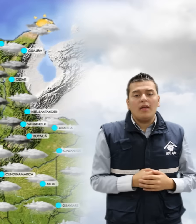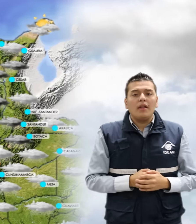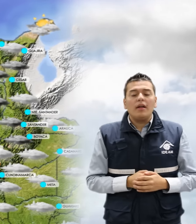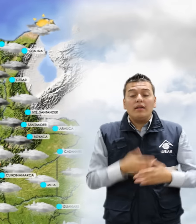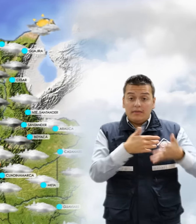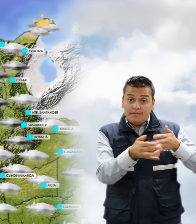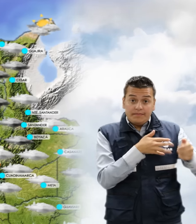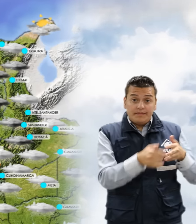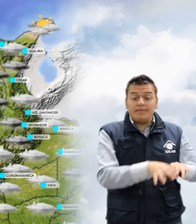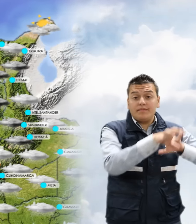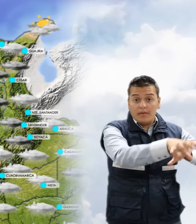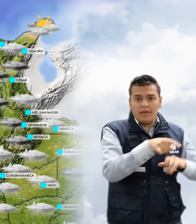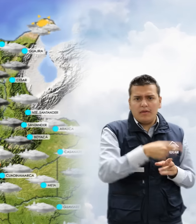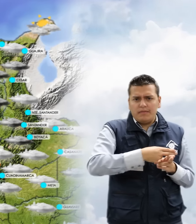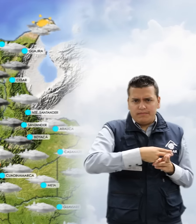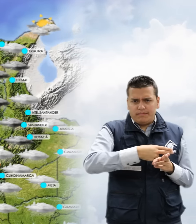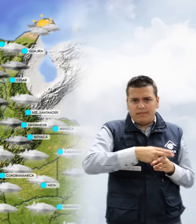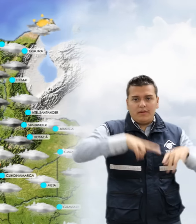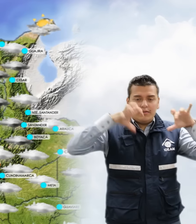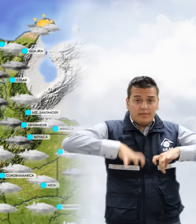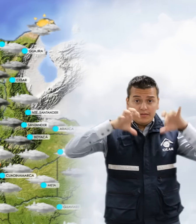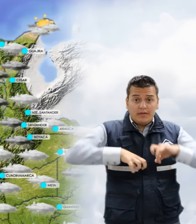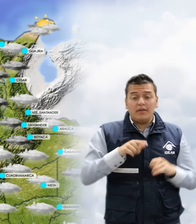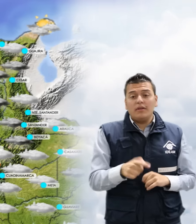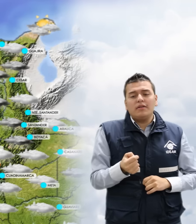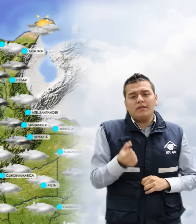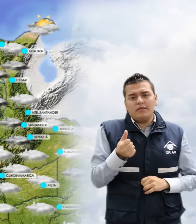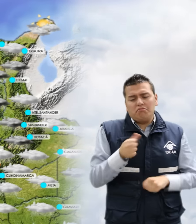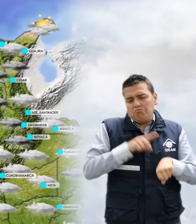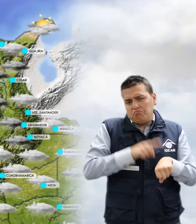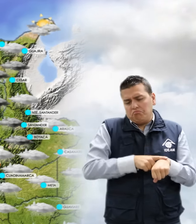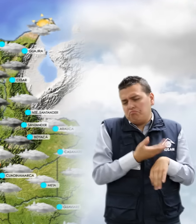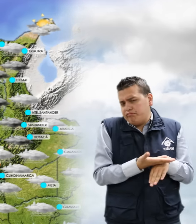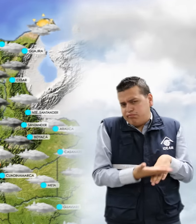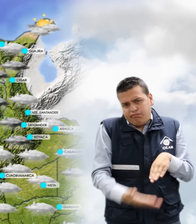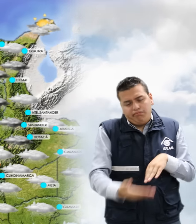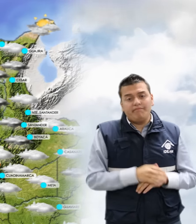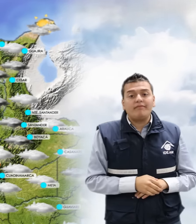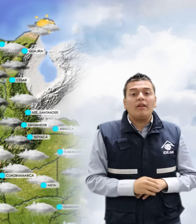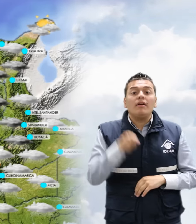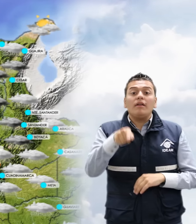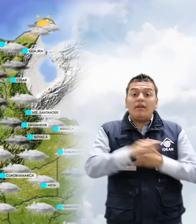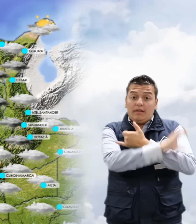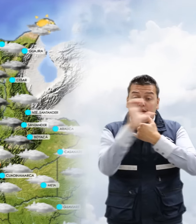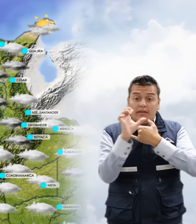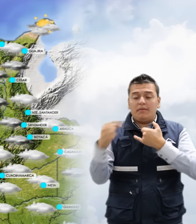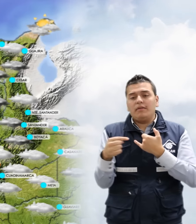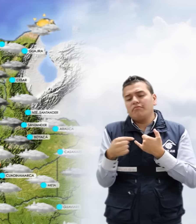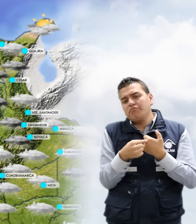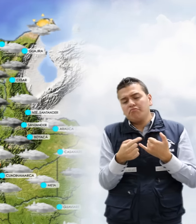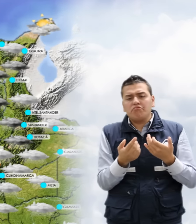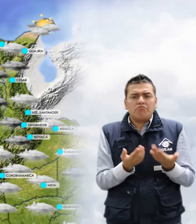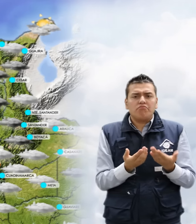En San Andrés y Providencia se esperan lluvias esporádicas a diferentes horas. A lo largo de la región Caribe se estiman que